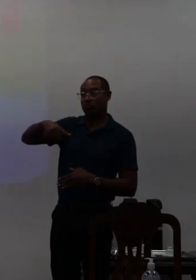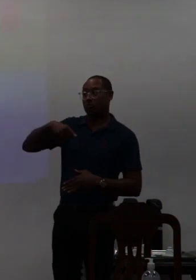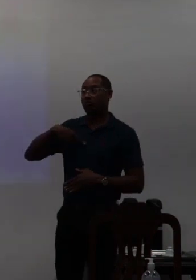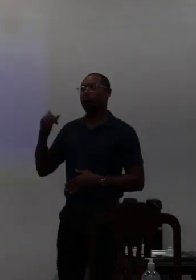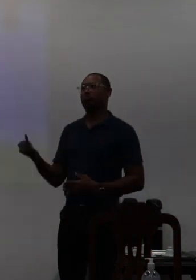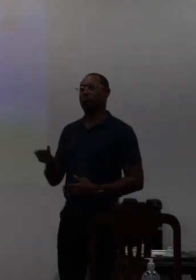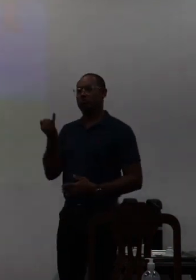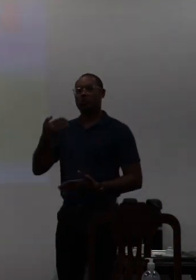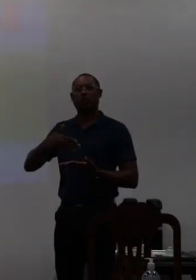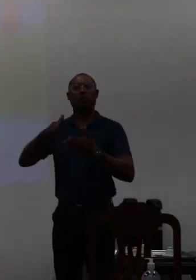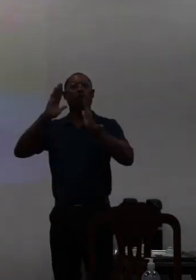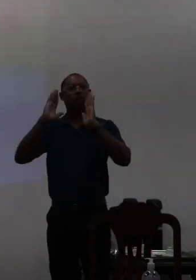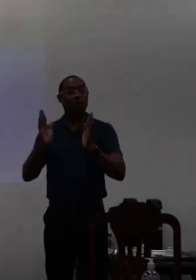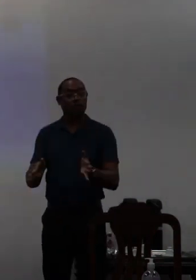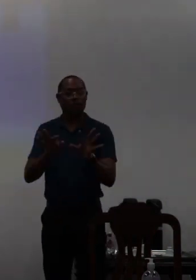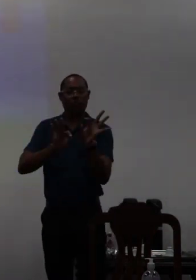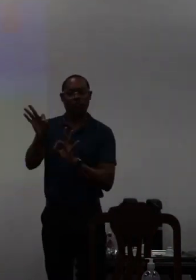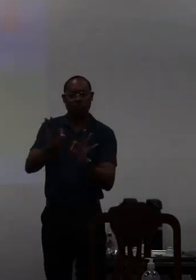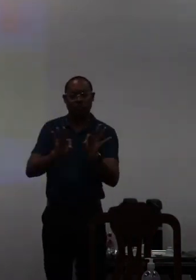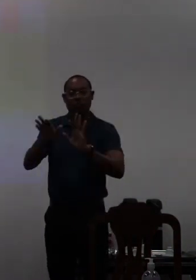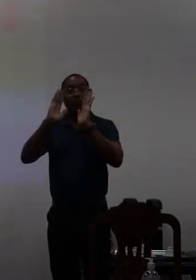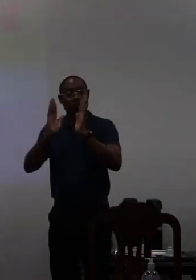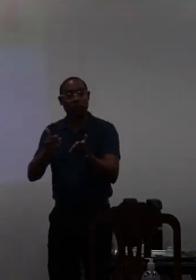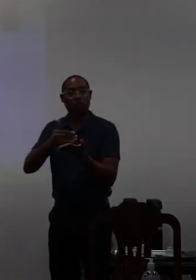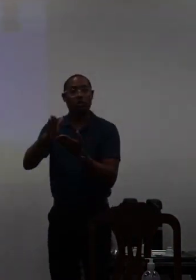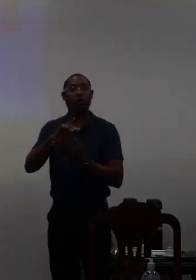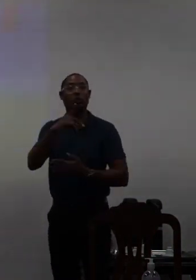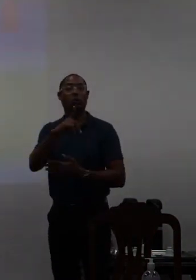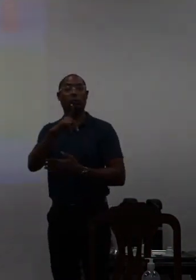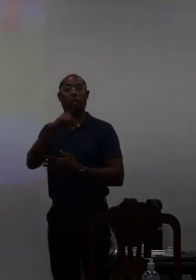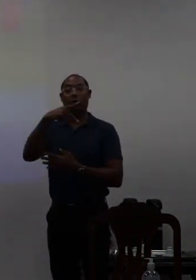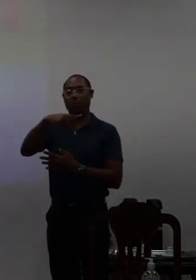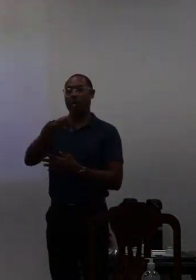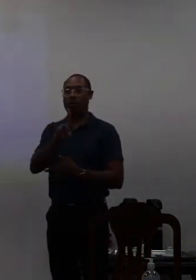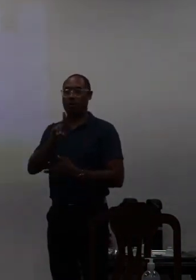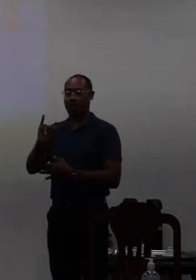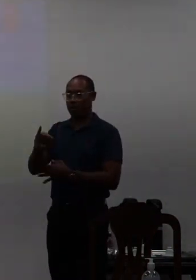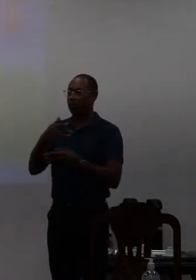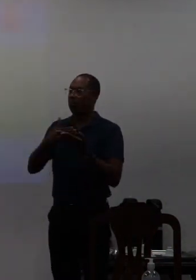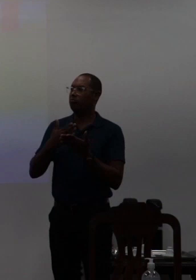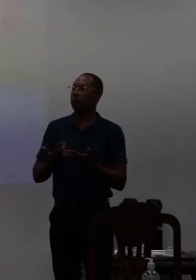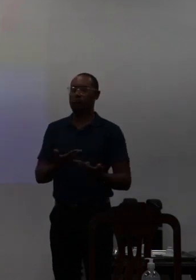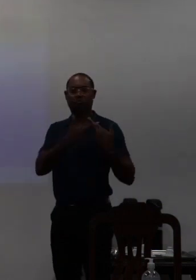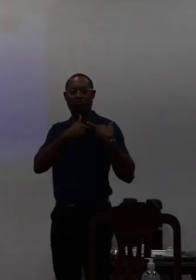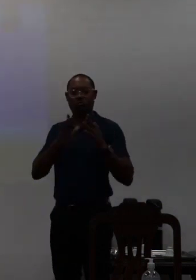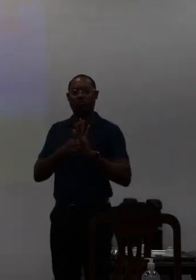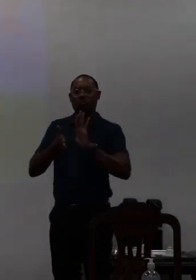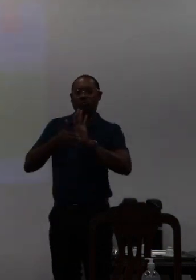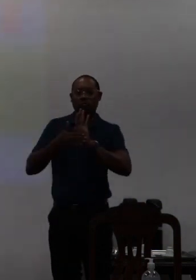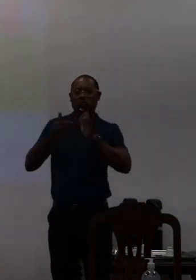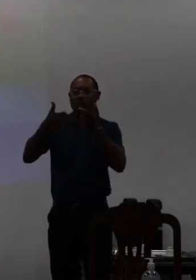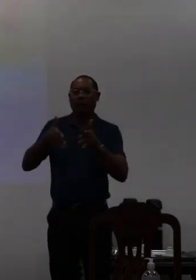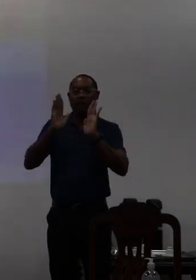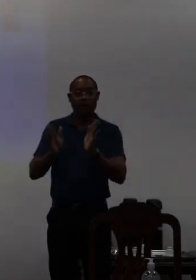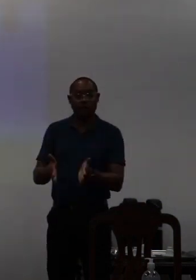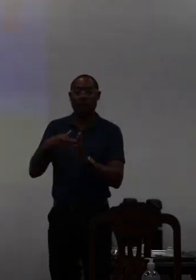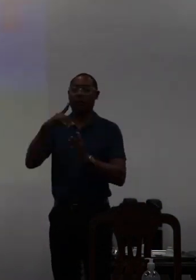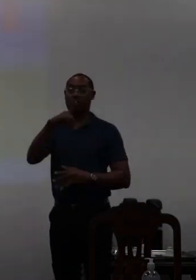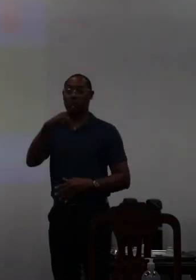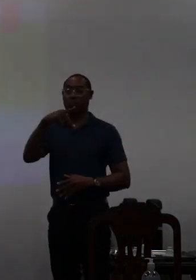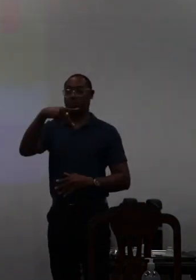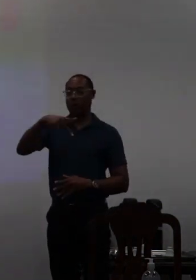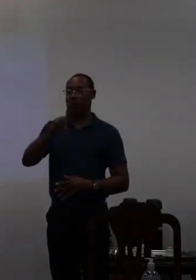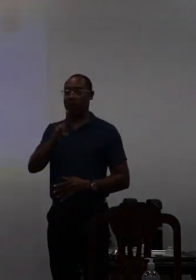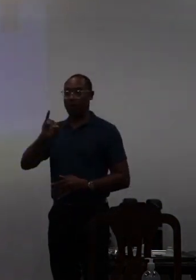muito importante que já tinha sido feito do PDI e aí essa responsabilidade de apresentar o já tinha feito do PDI